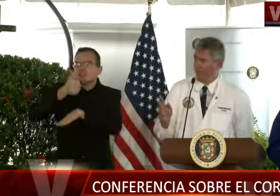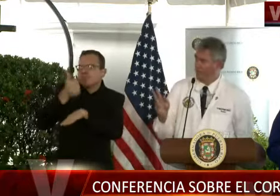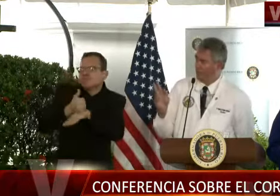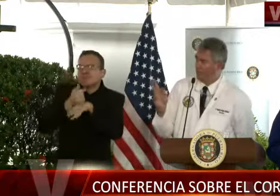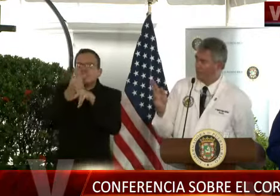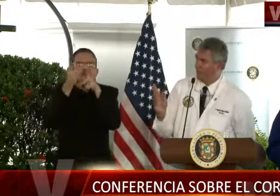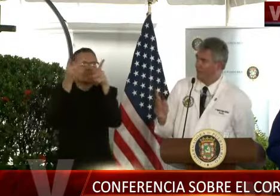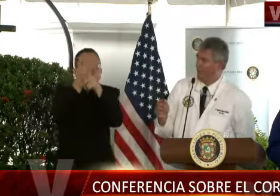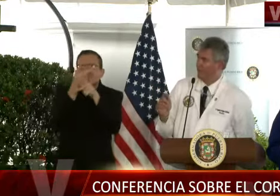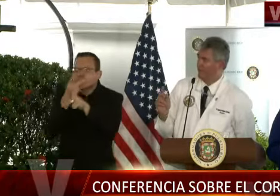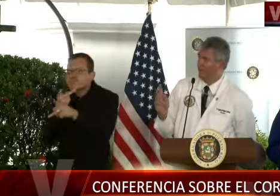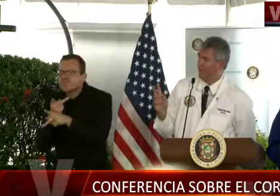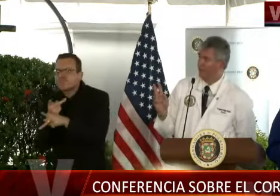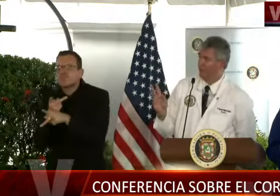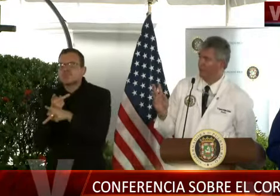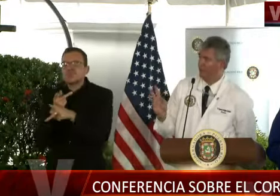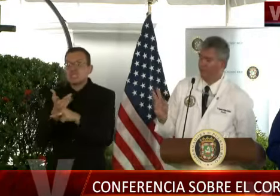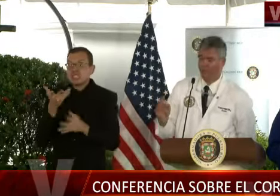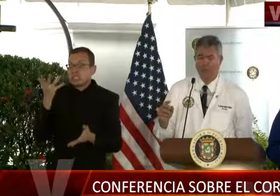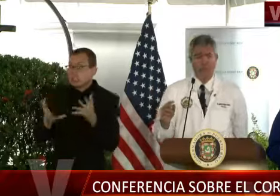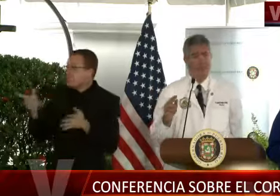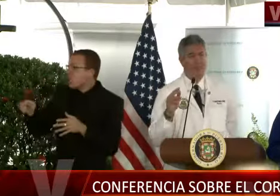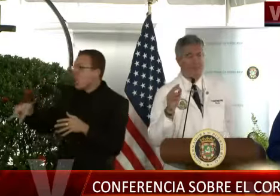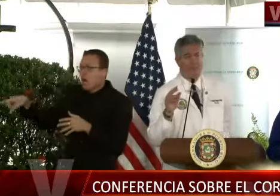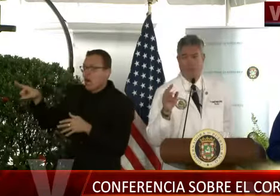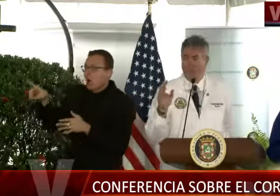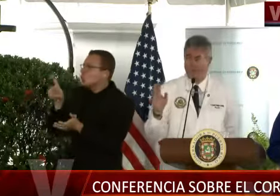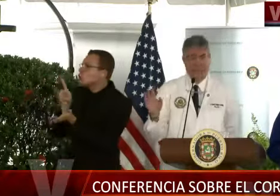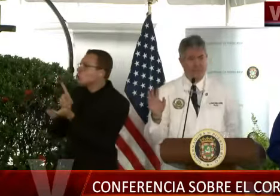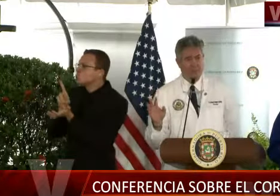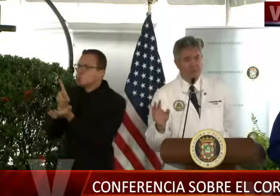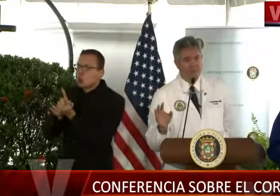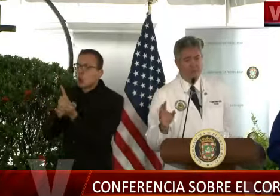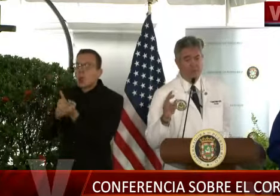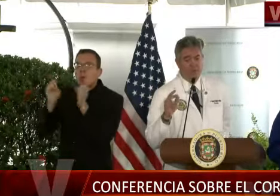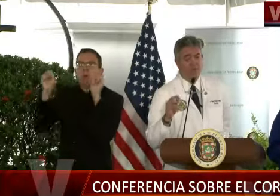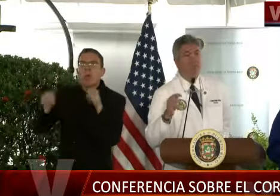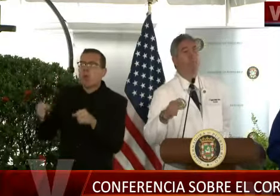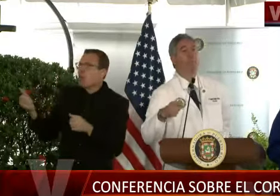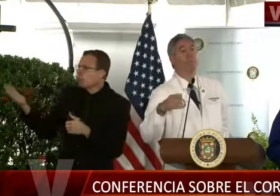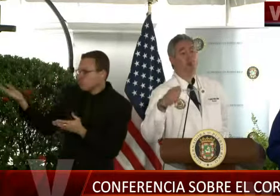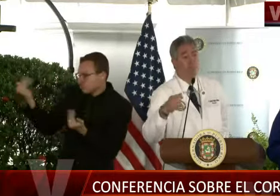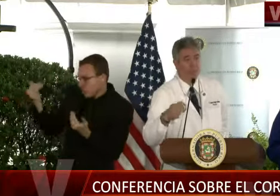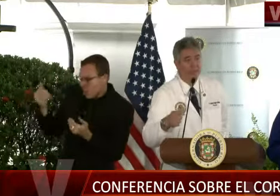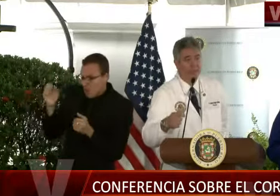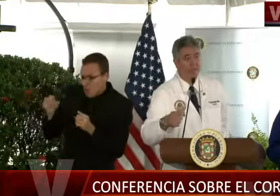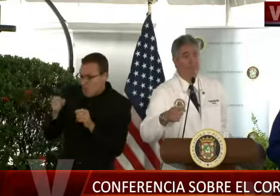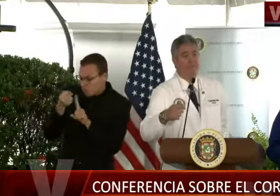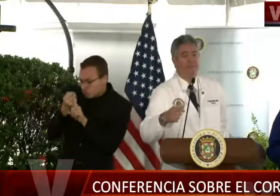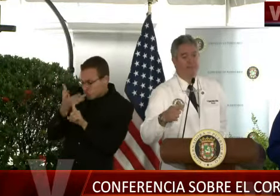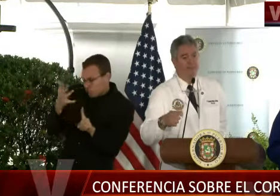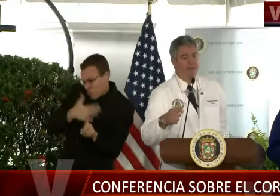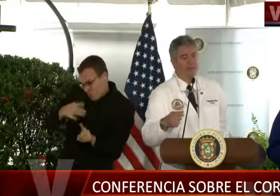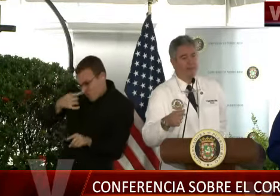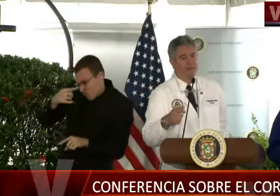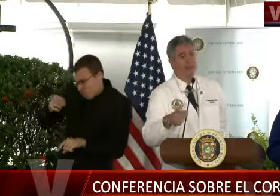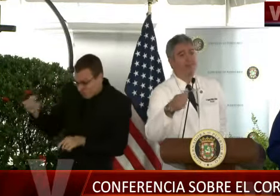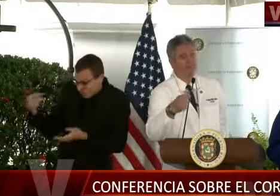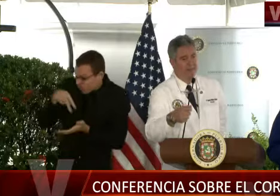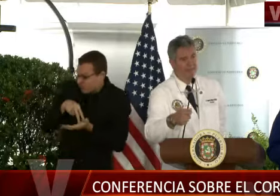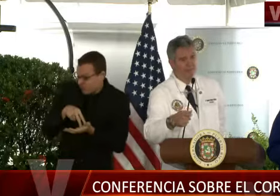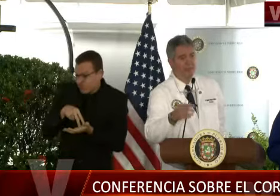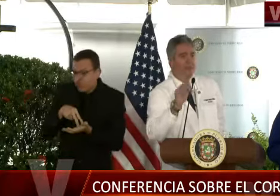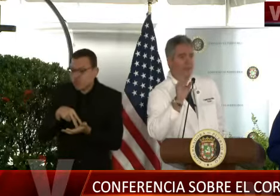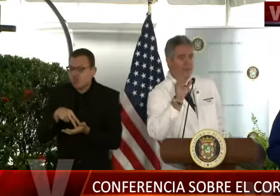que no sé si el doctor Reyes quisiera hablar sobre eso. Y una vez tengamos eso, entonces vamos a poder ser más